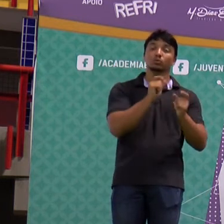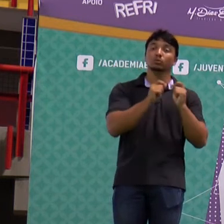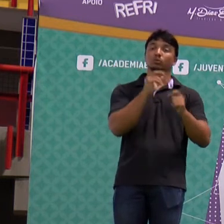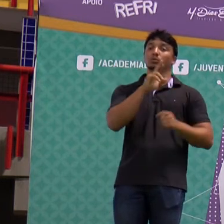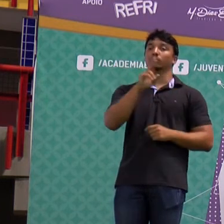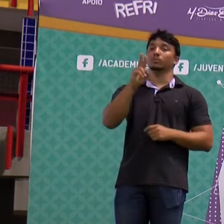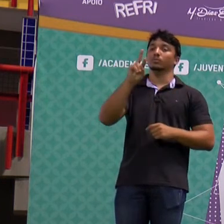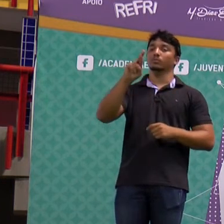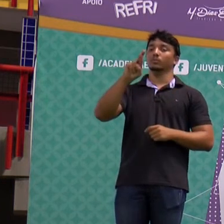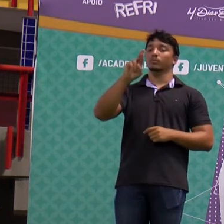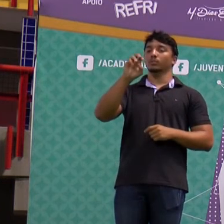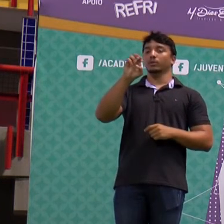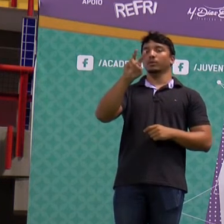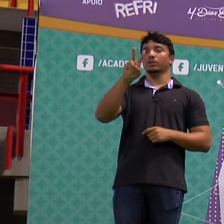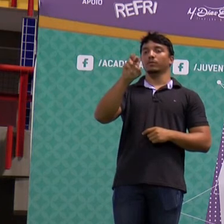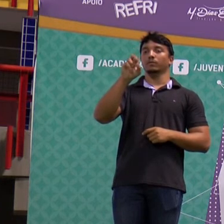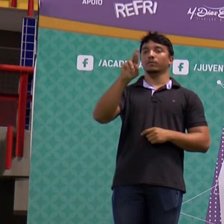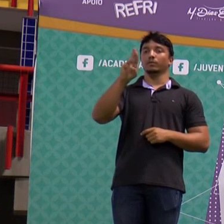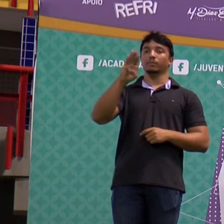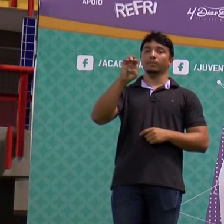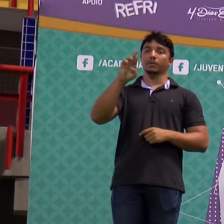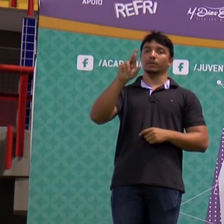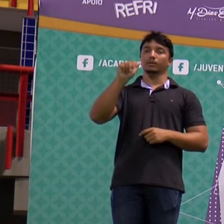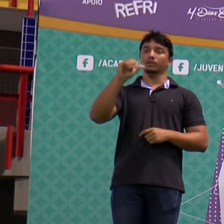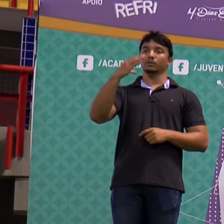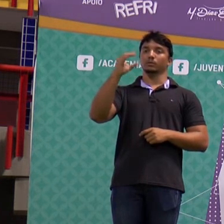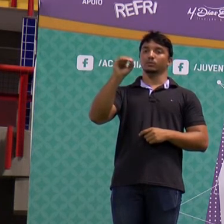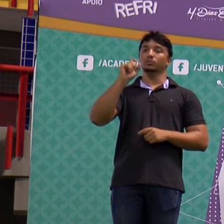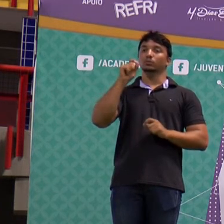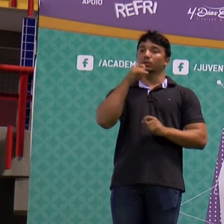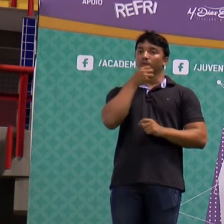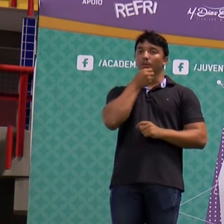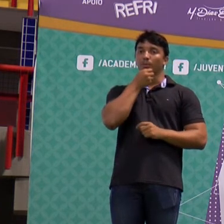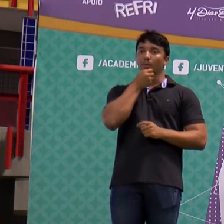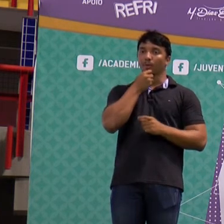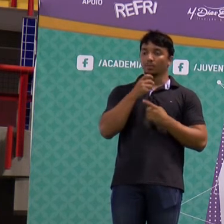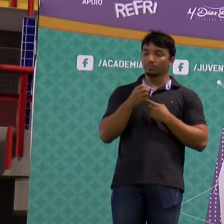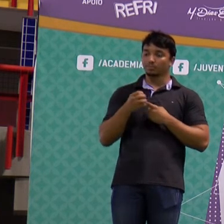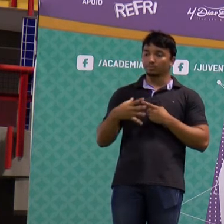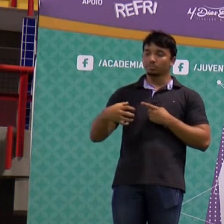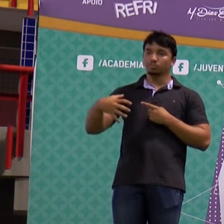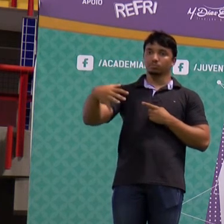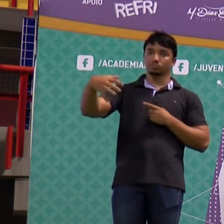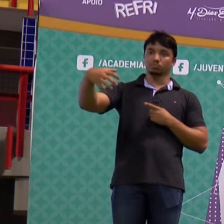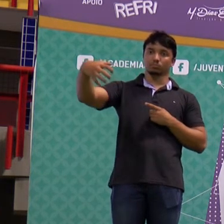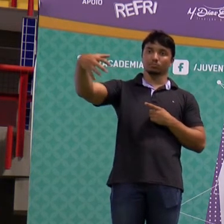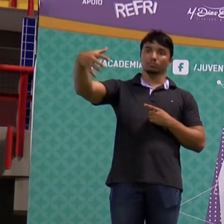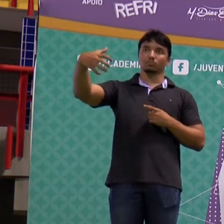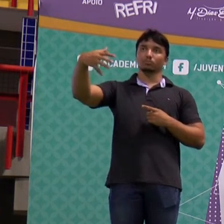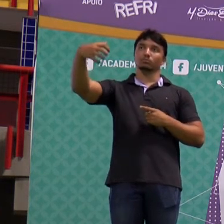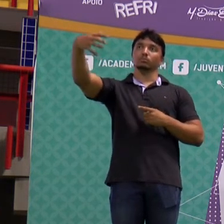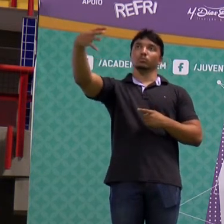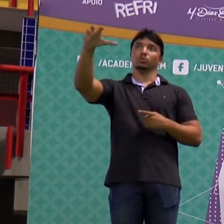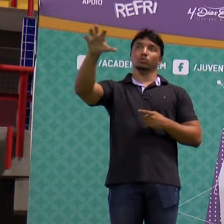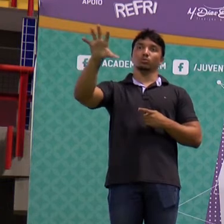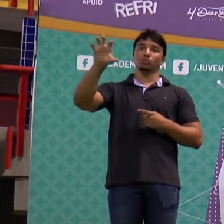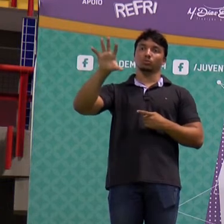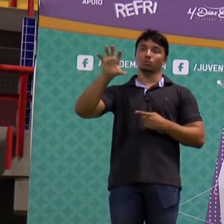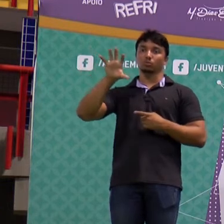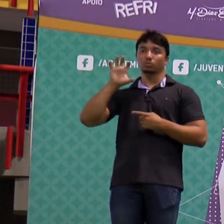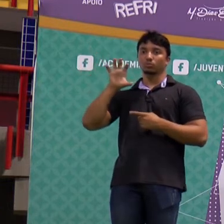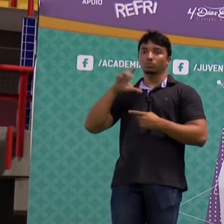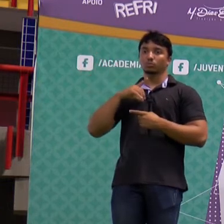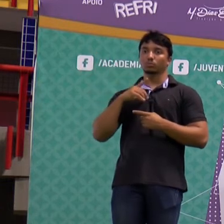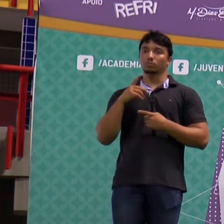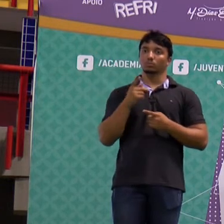a reverberação. É o que está acontecendo aqui nesse auditório. observa no ginásio que quando eu falo a minha última sílaba acaba